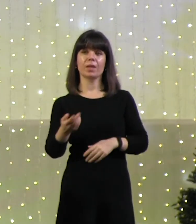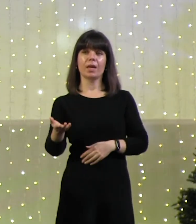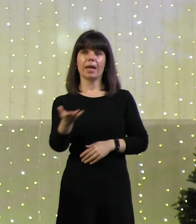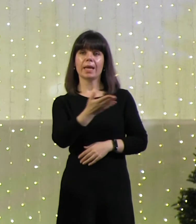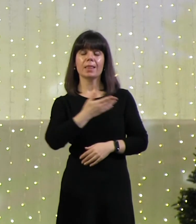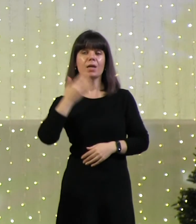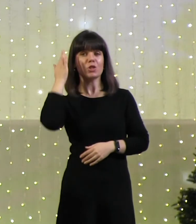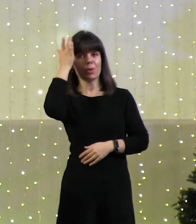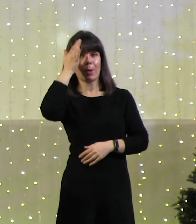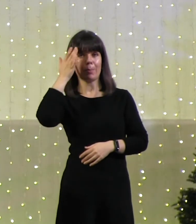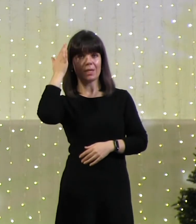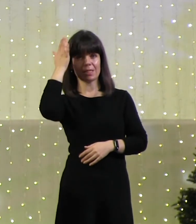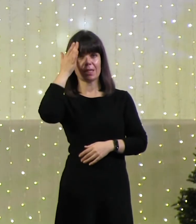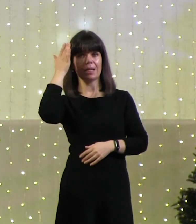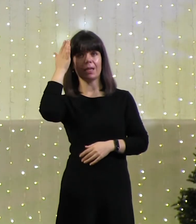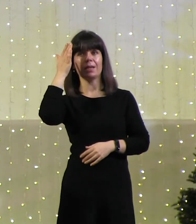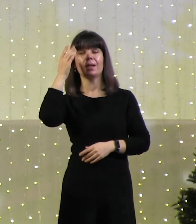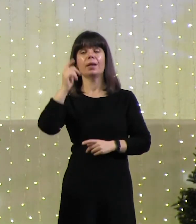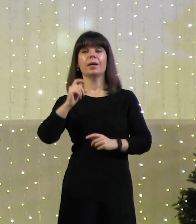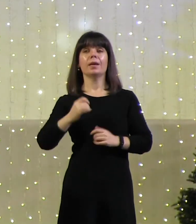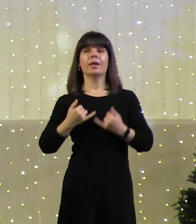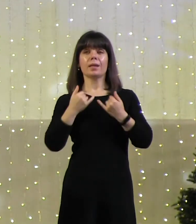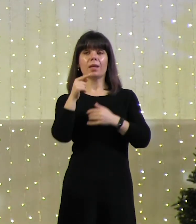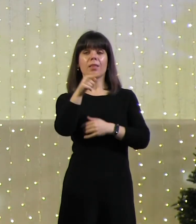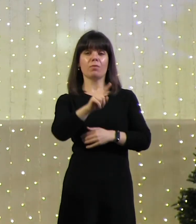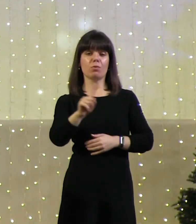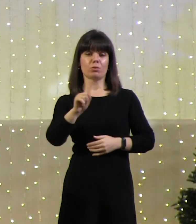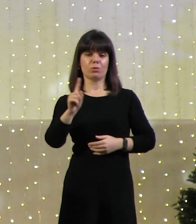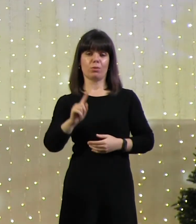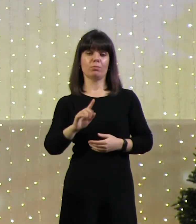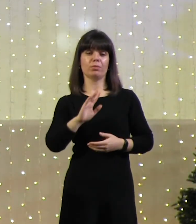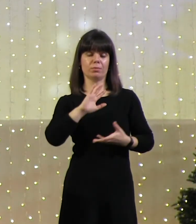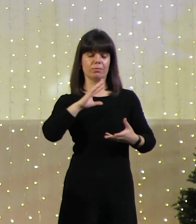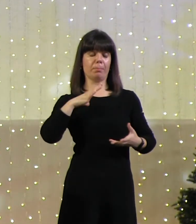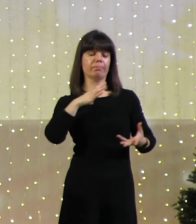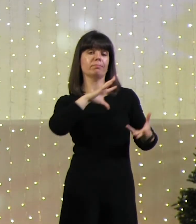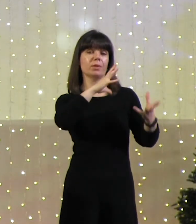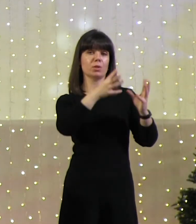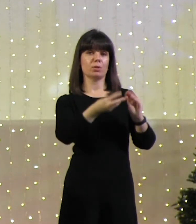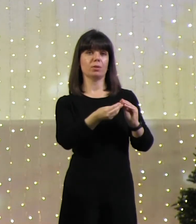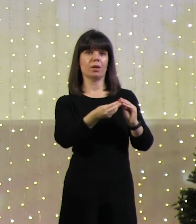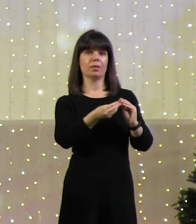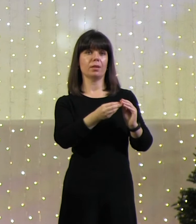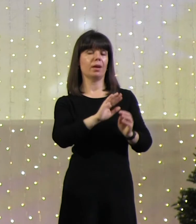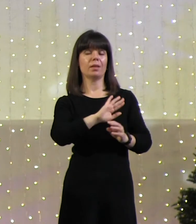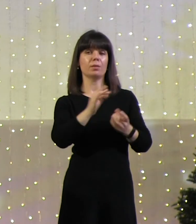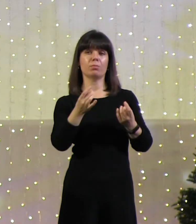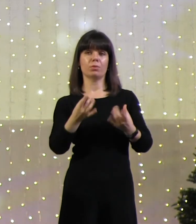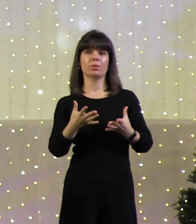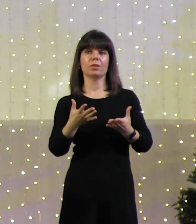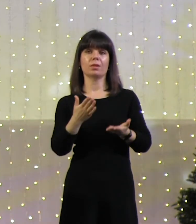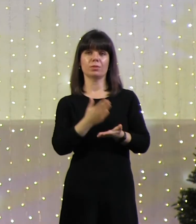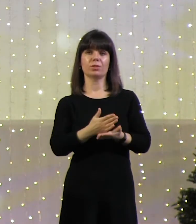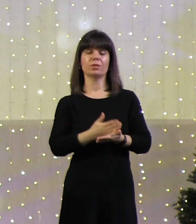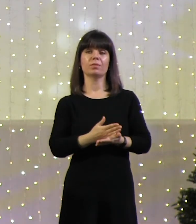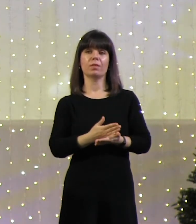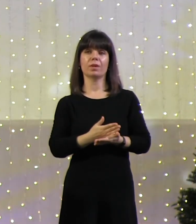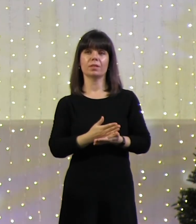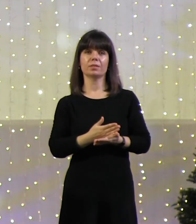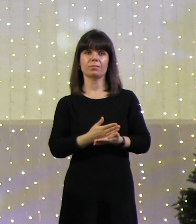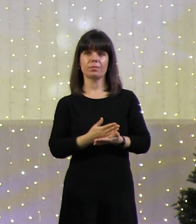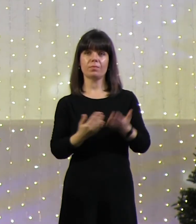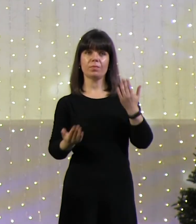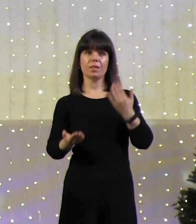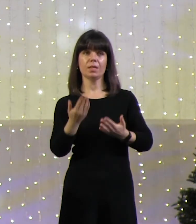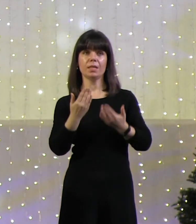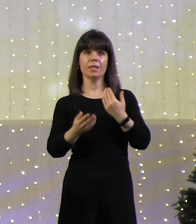наши мысли, они даны для того, чтобы воплощаться, а не только для того, чтобы существовать. Если